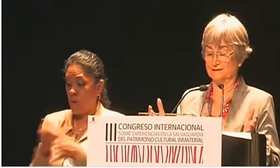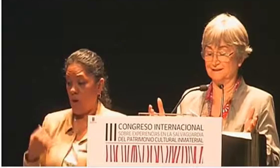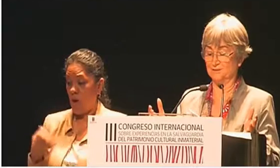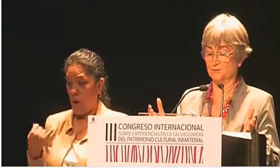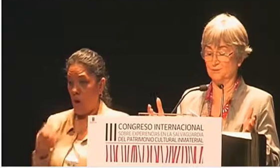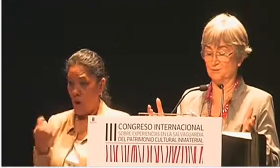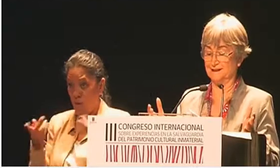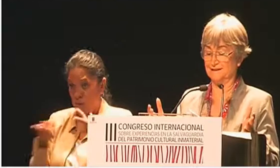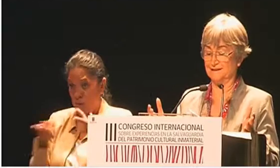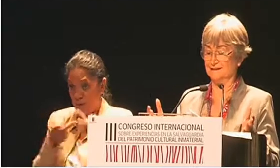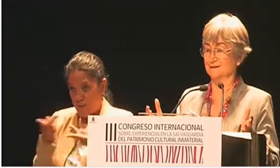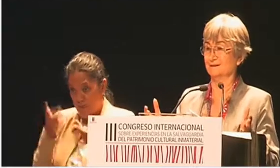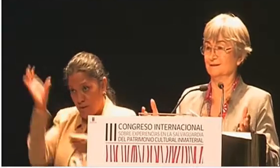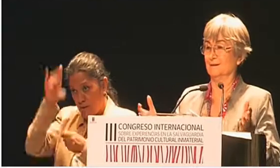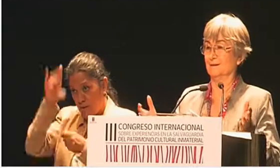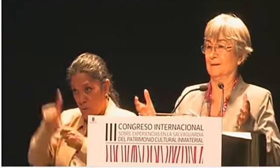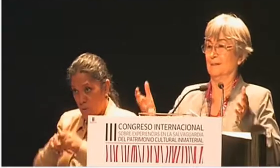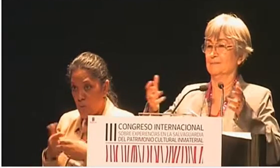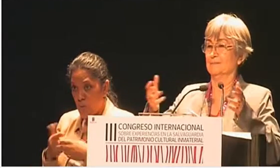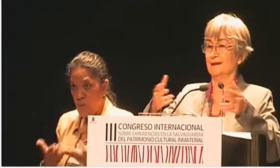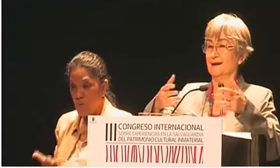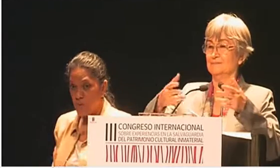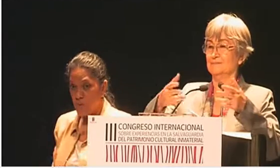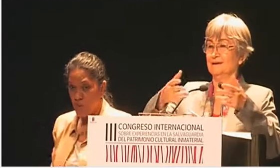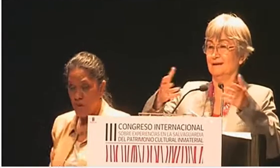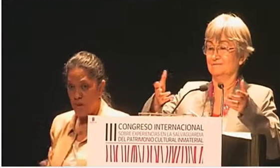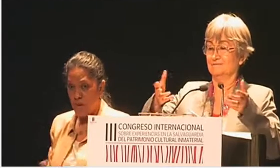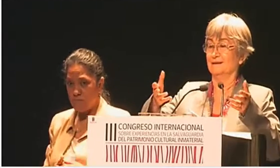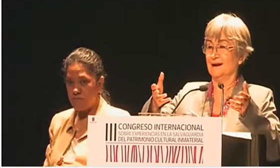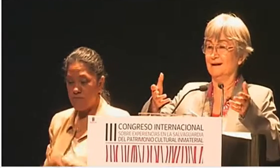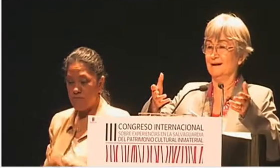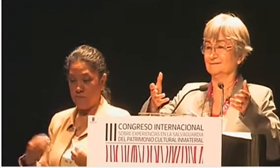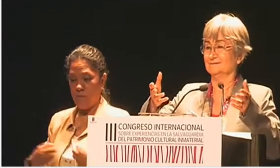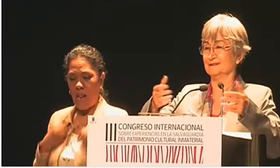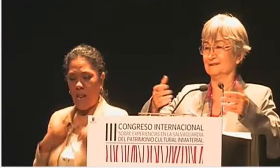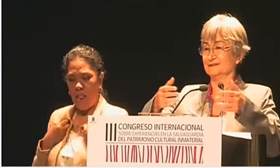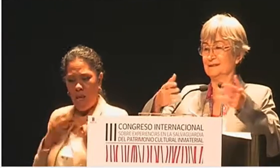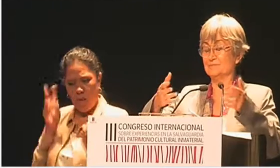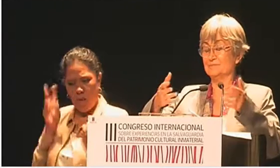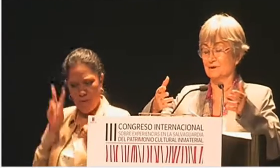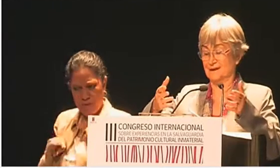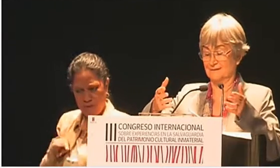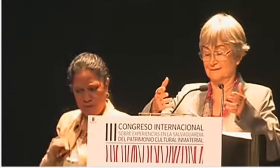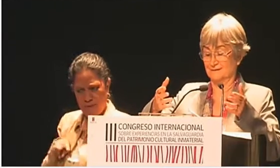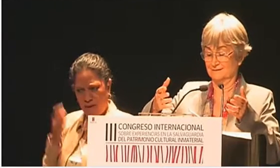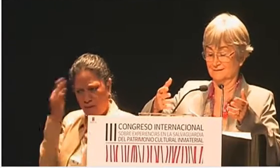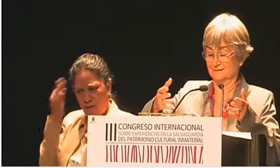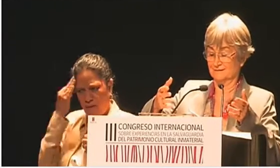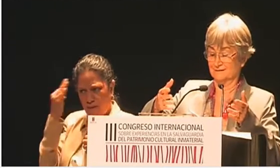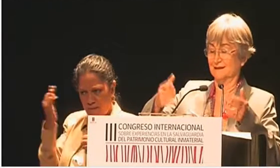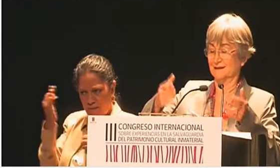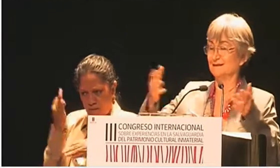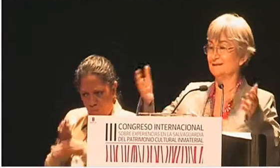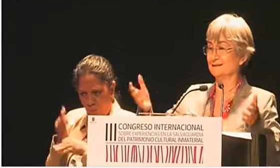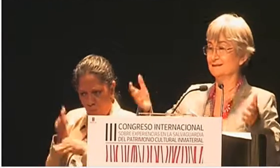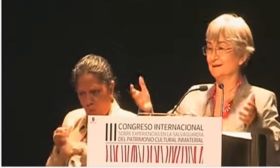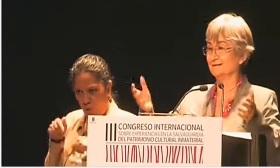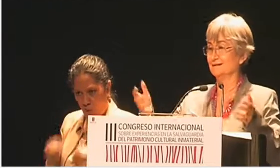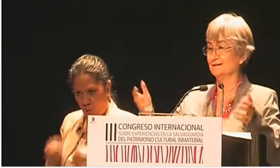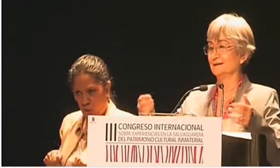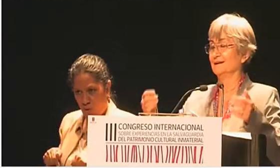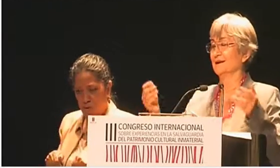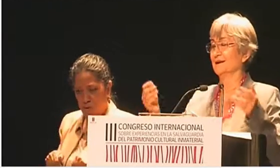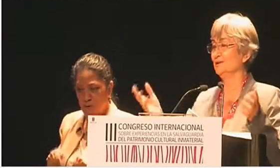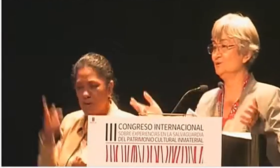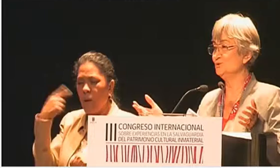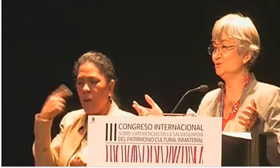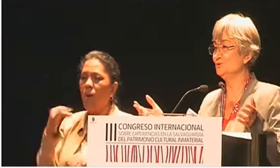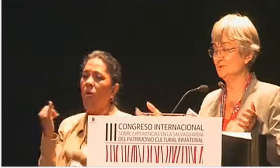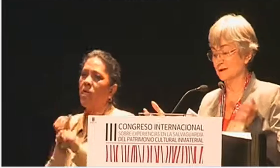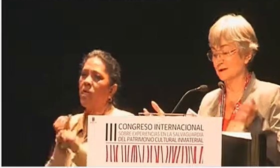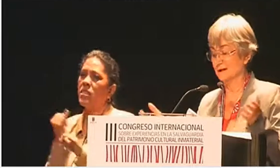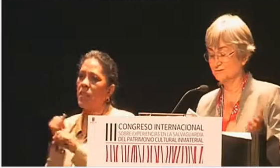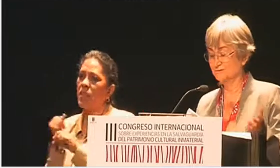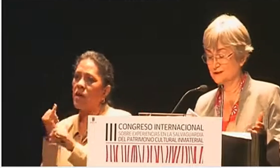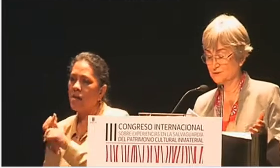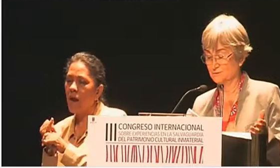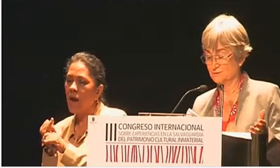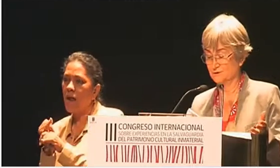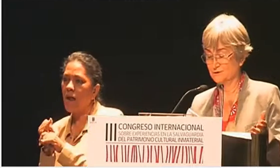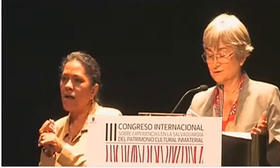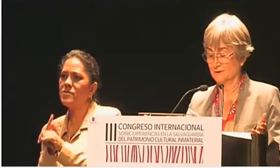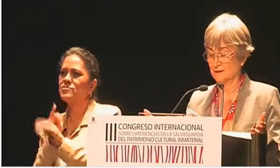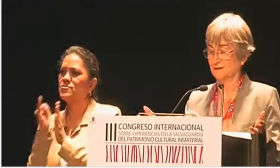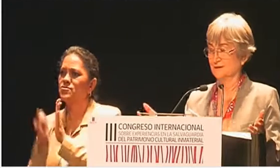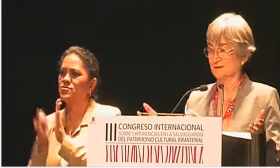prácticas culturales de la vida real, del tiempo real, al internet, al YouTube, al